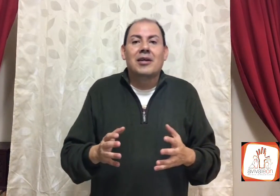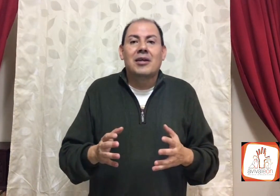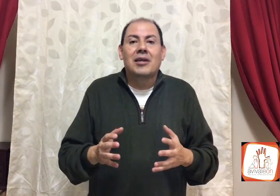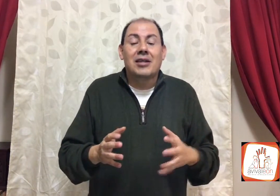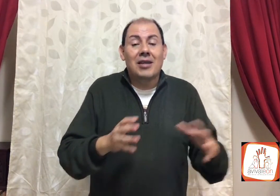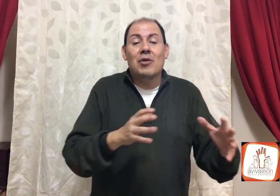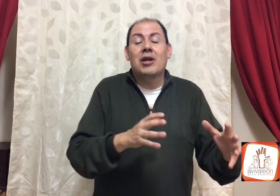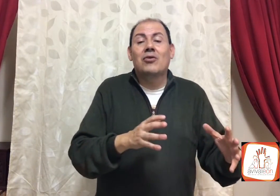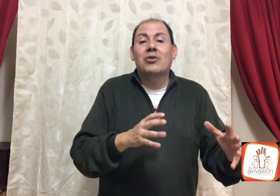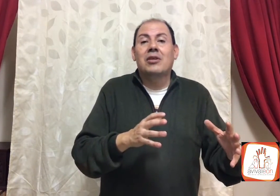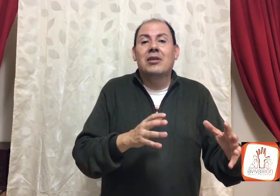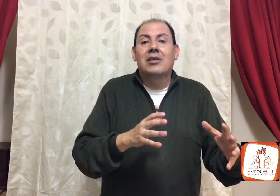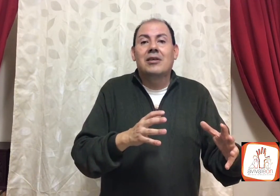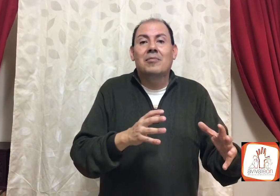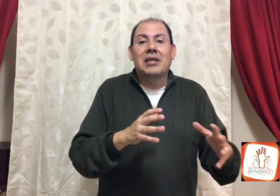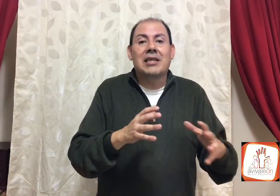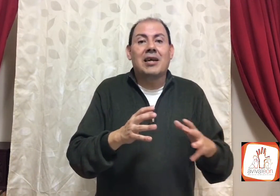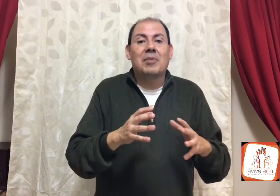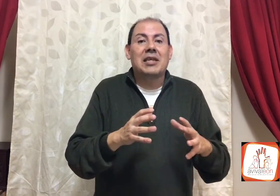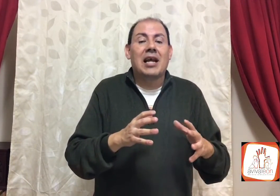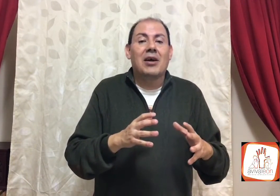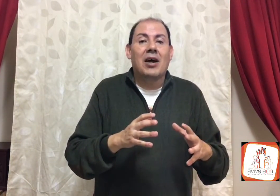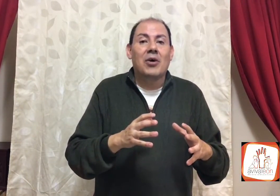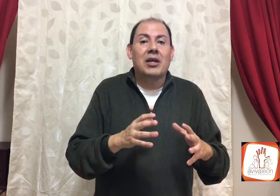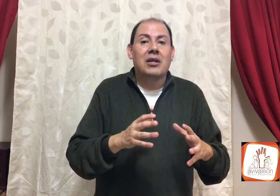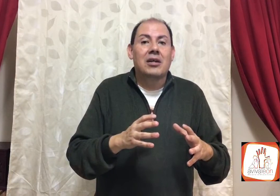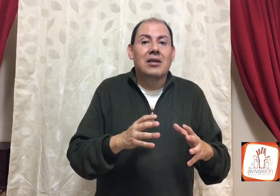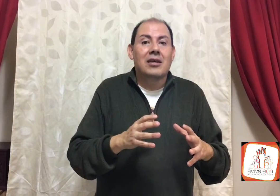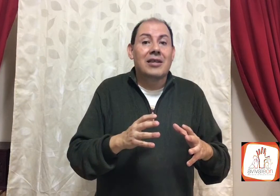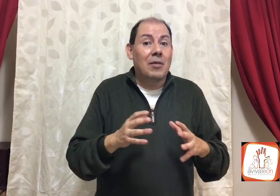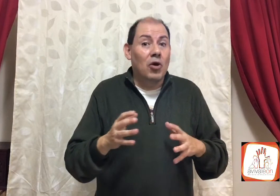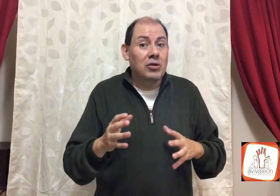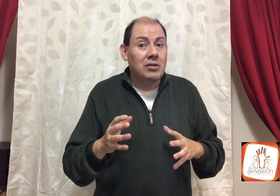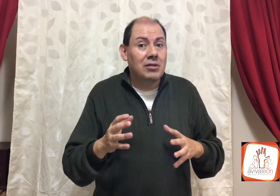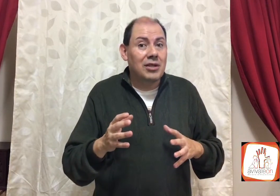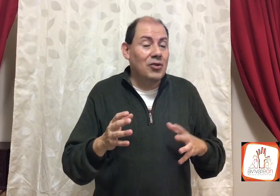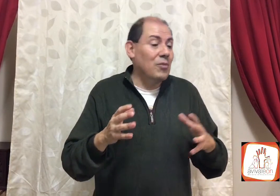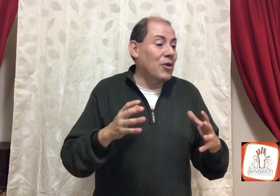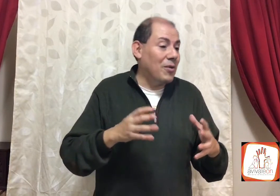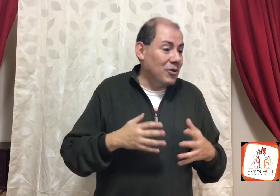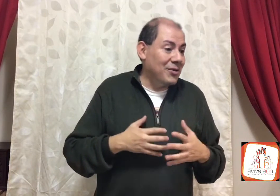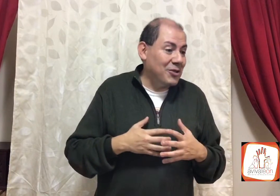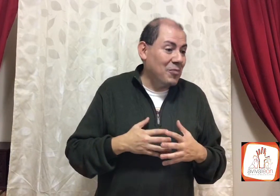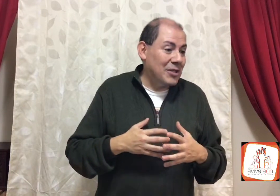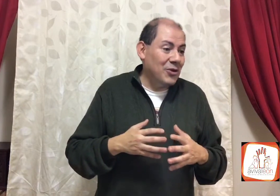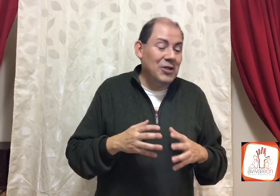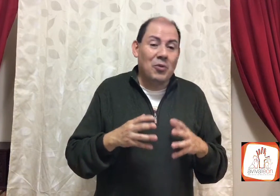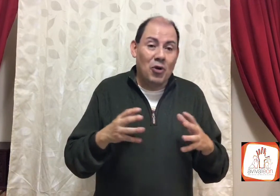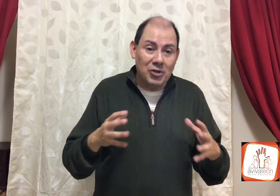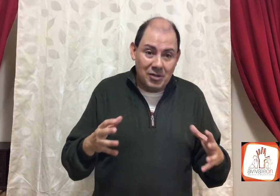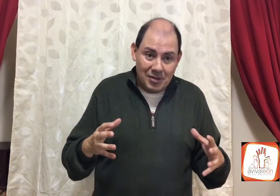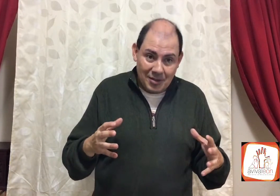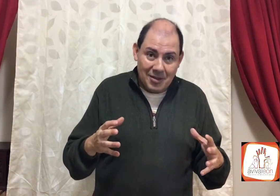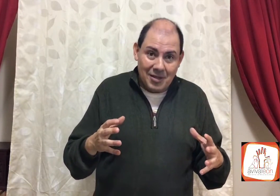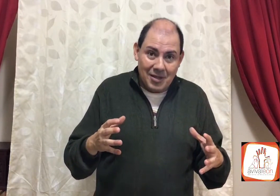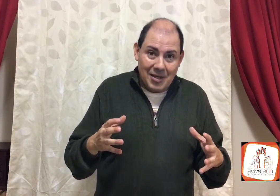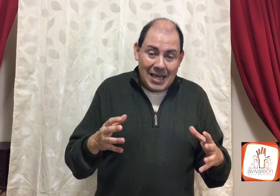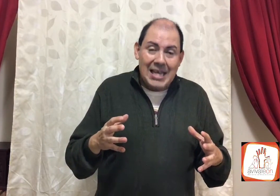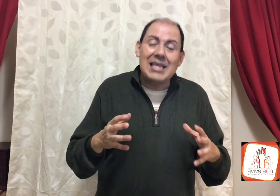en el libro de Ruth, vas a empezar a oír, del voz, y no hablo del voz, de nuestro pastor, sino vos, y